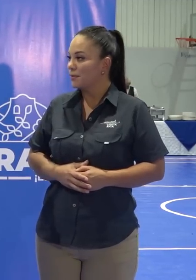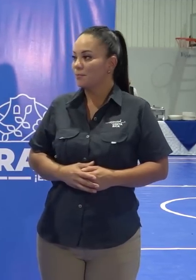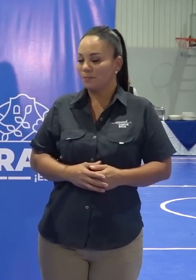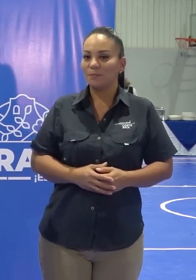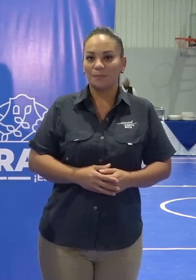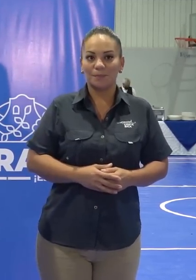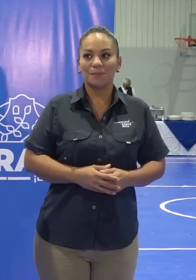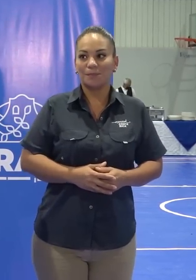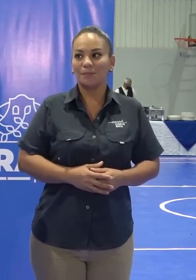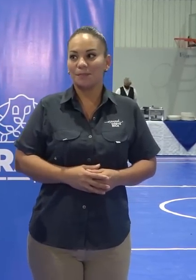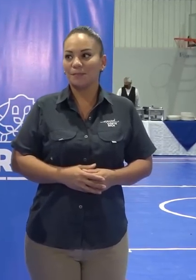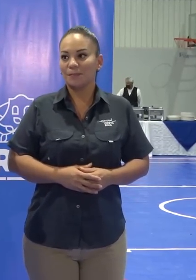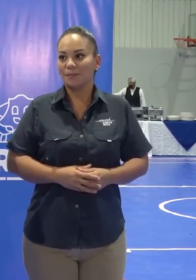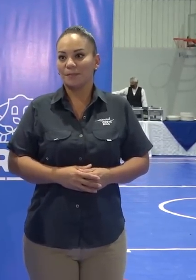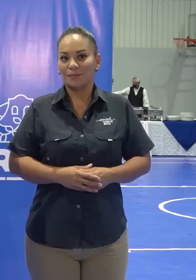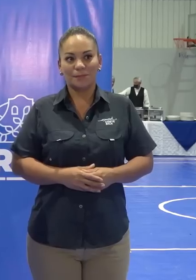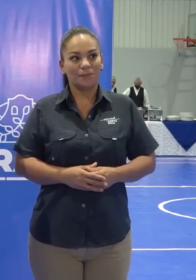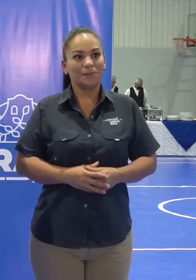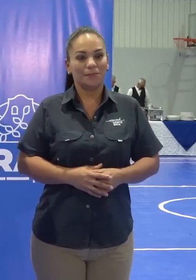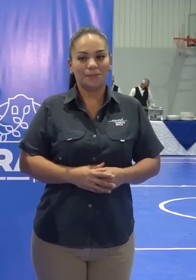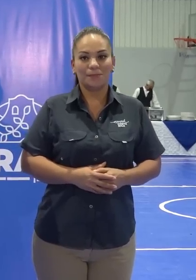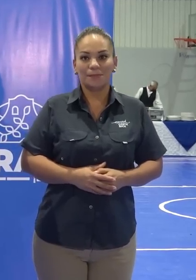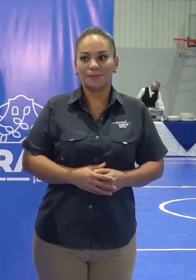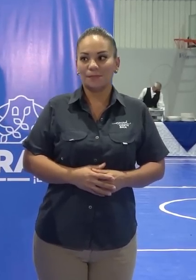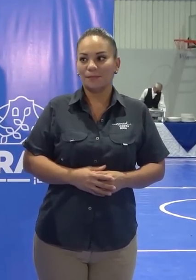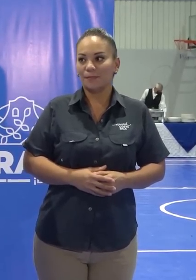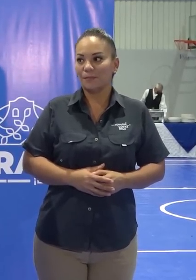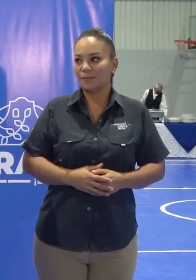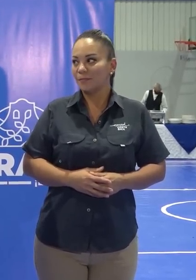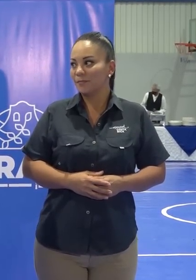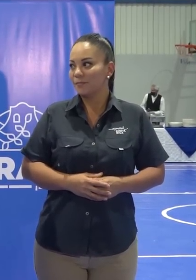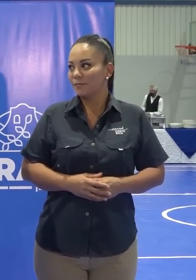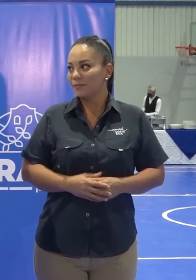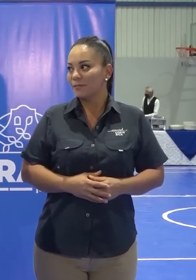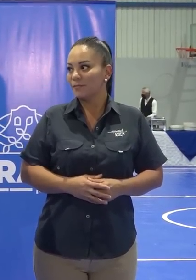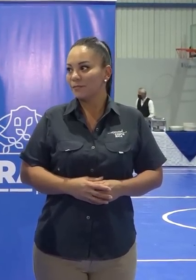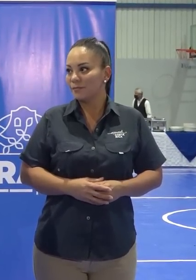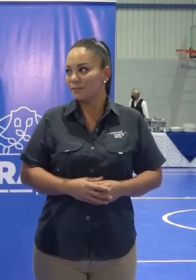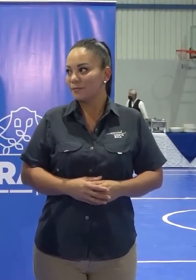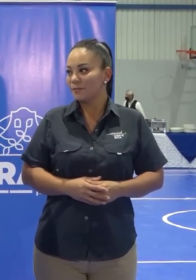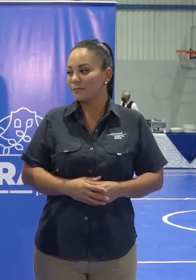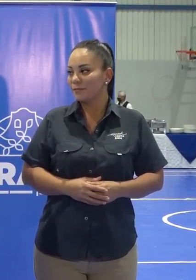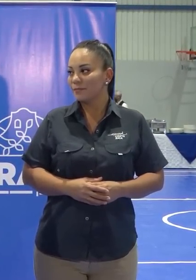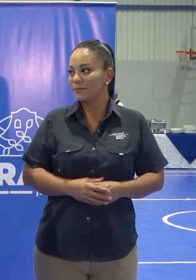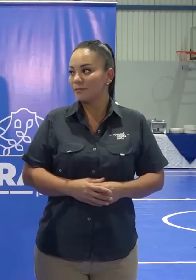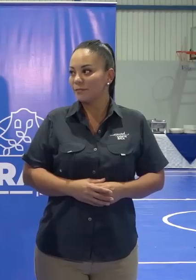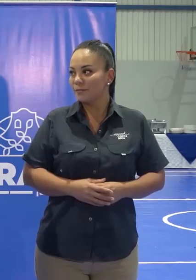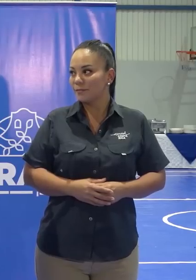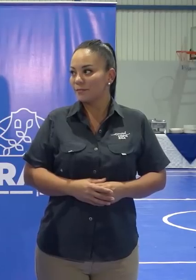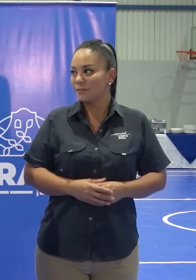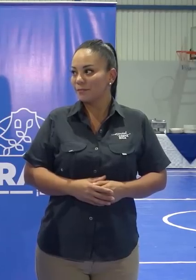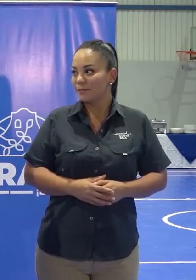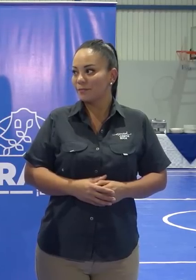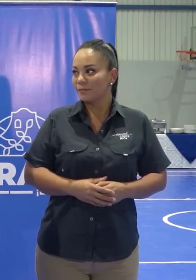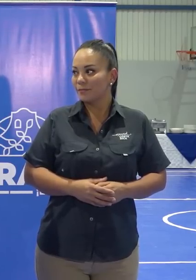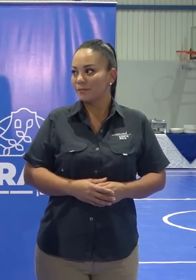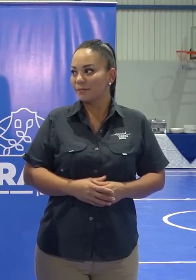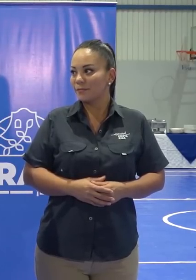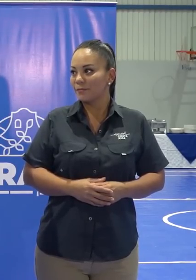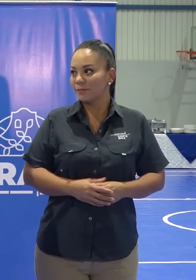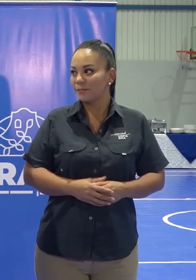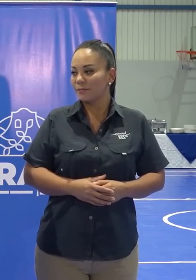compartir en diferentes lugares algunas de las actividades productivas, culturales, sociales que